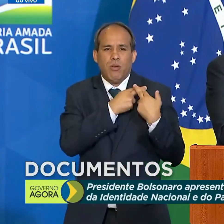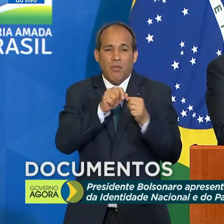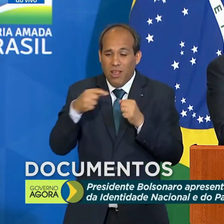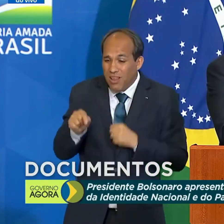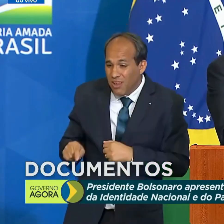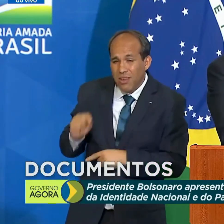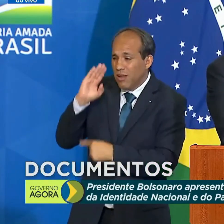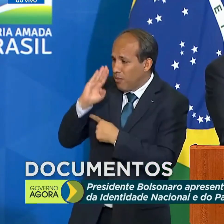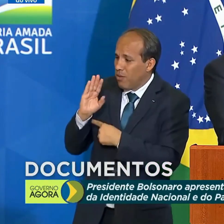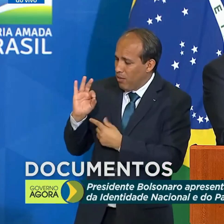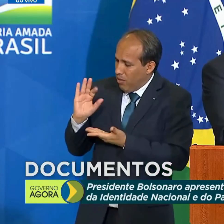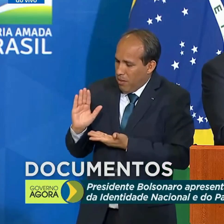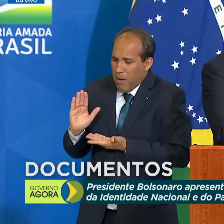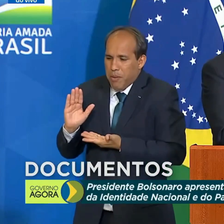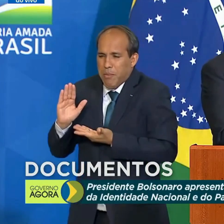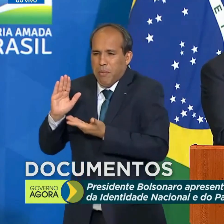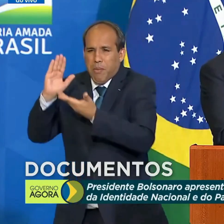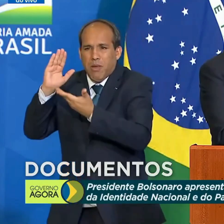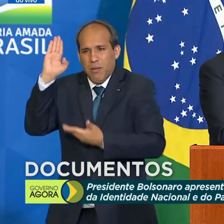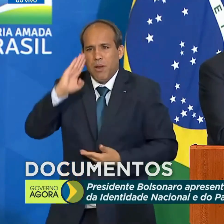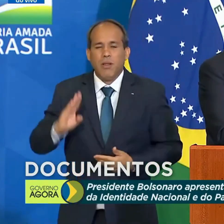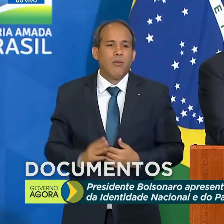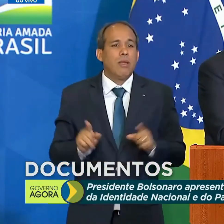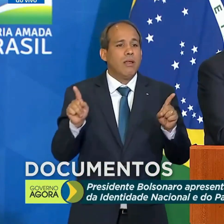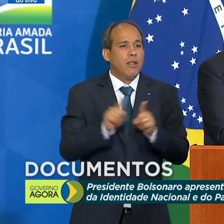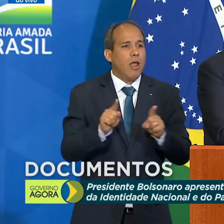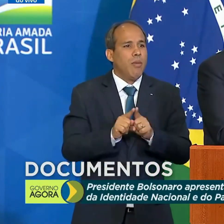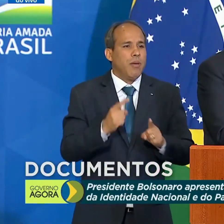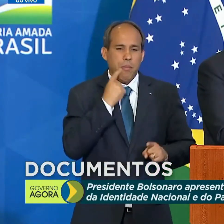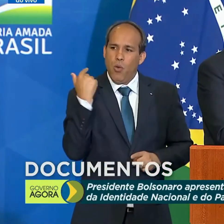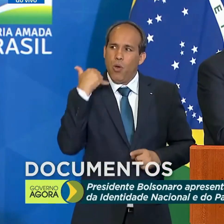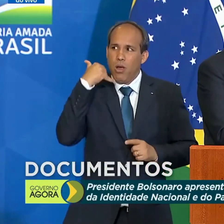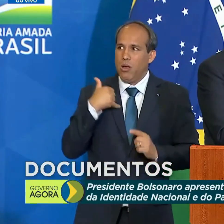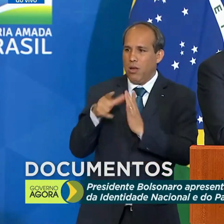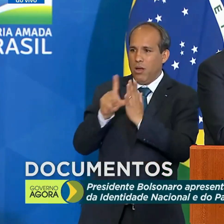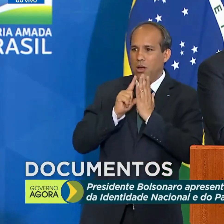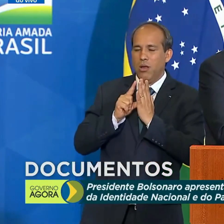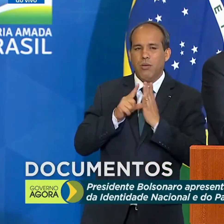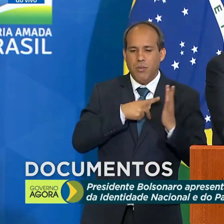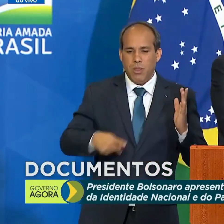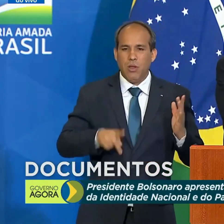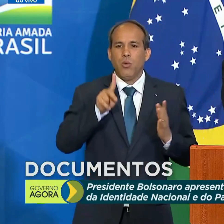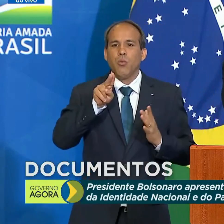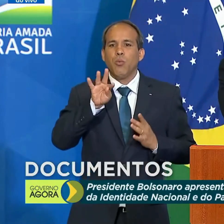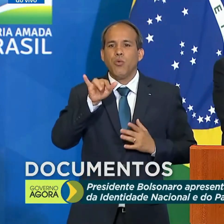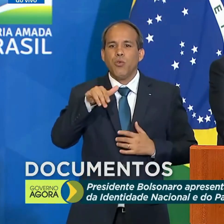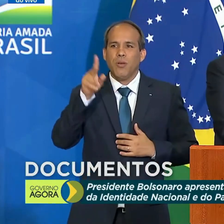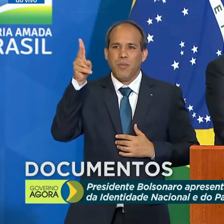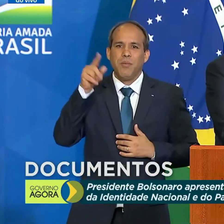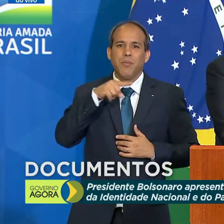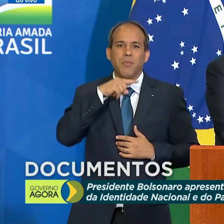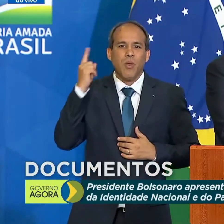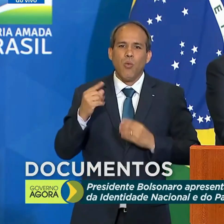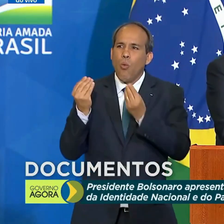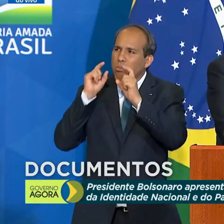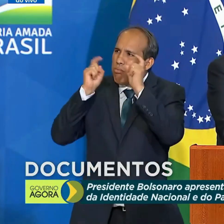realmente se alavanque. E terminando, agora há pouco tive um telefonema com o presidente Putin, da Rússia, onde